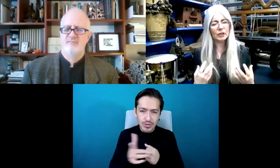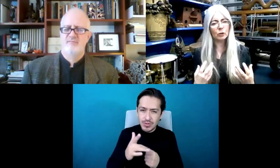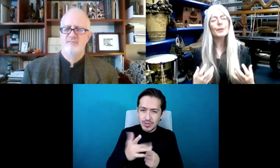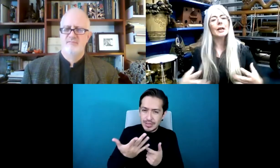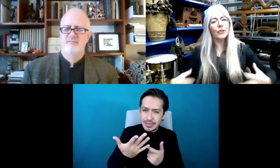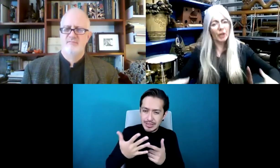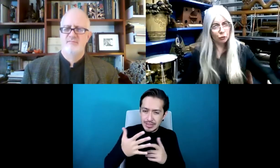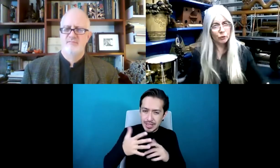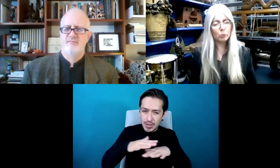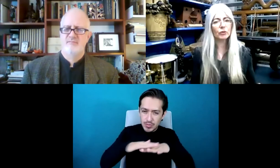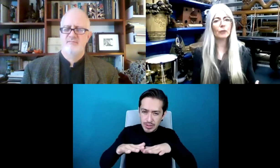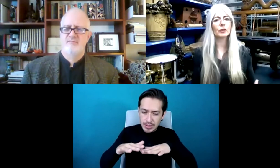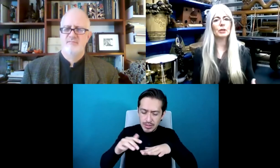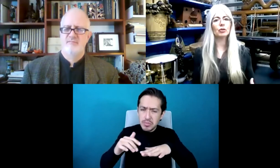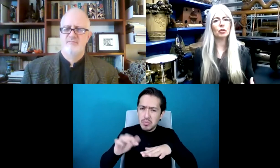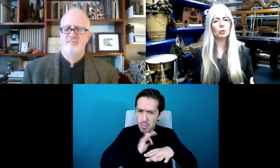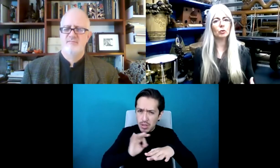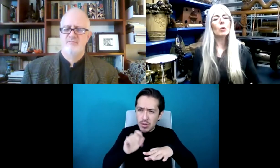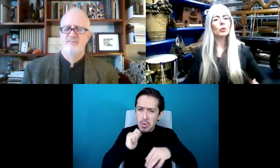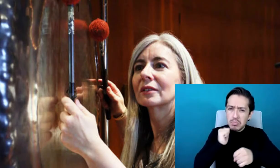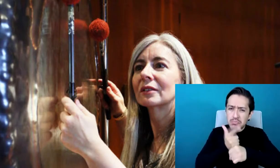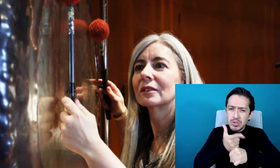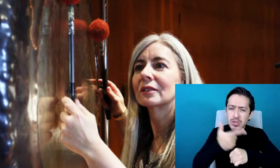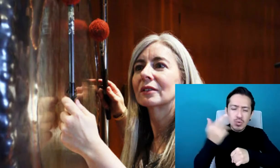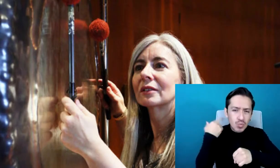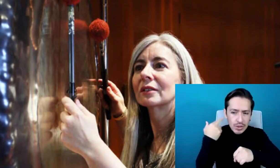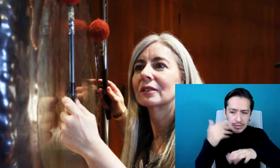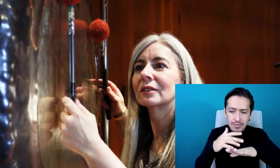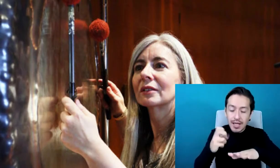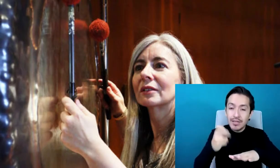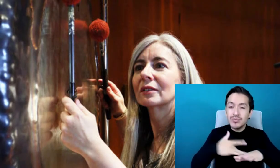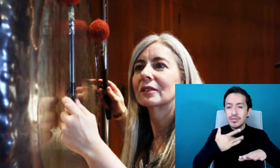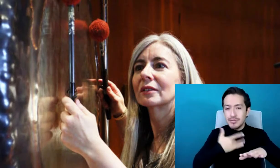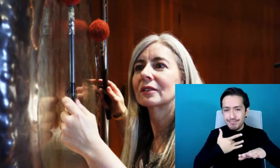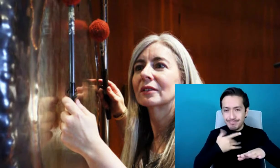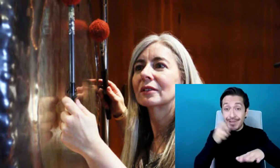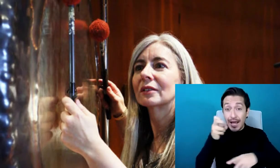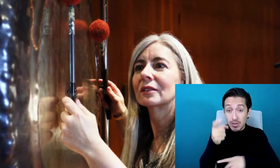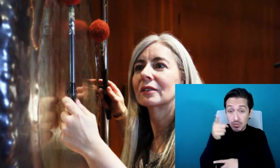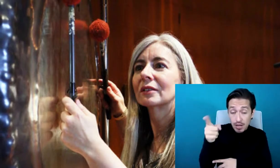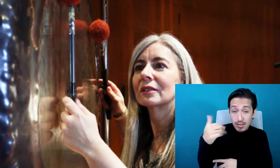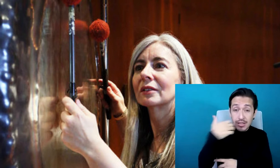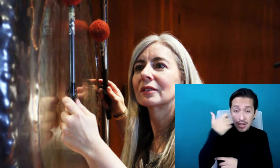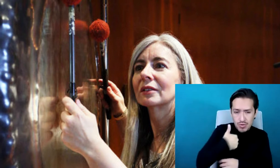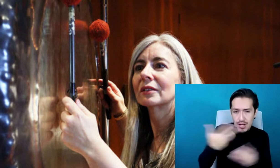puede ser sonido también. Y esa es una sensación. eso es lo que él quería que yo hiciera. Que